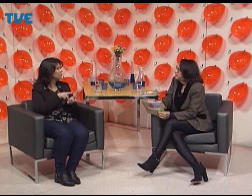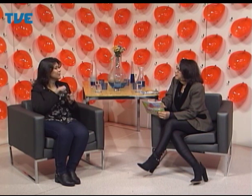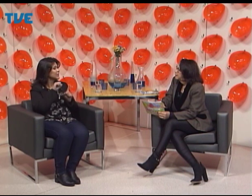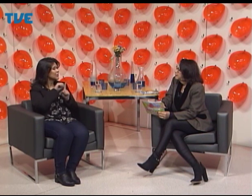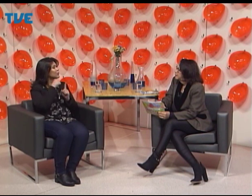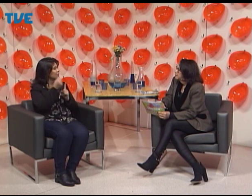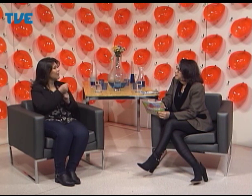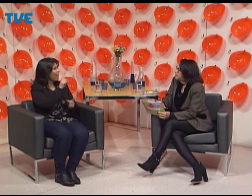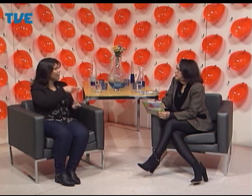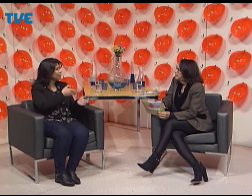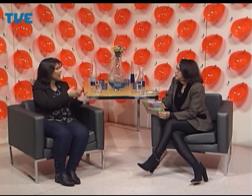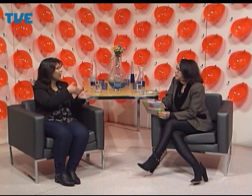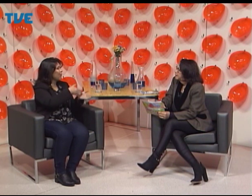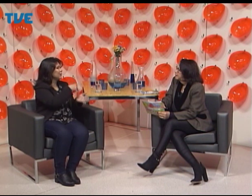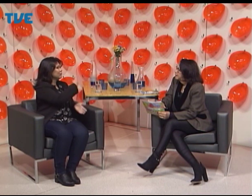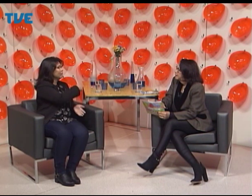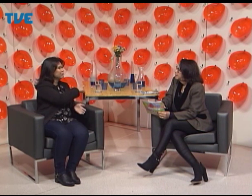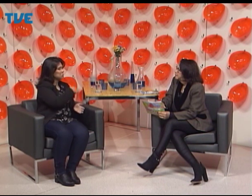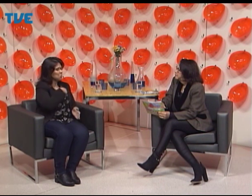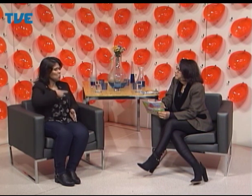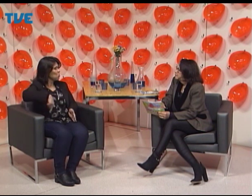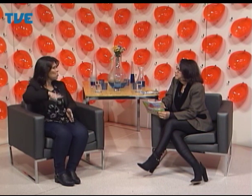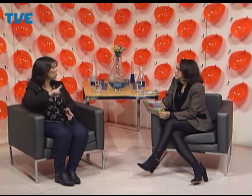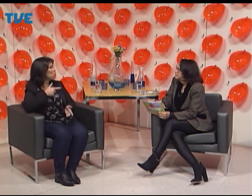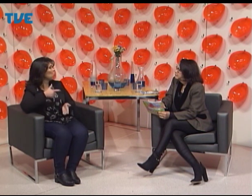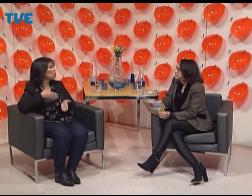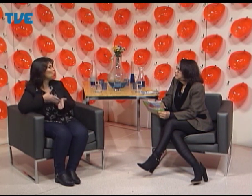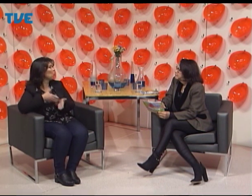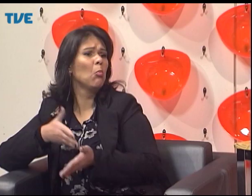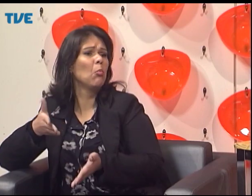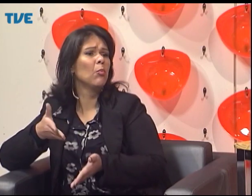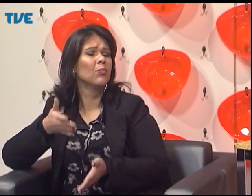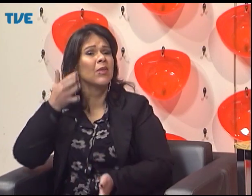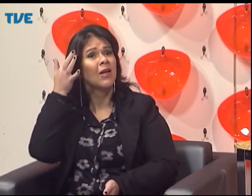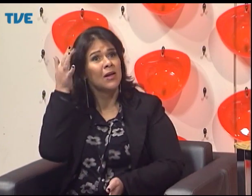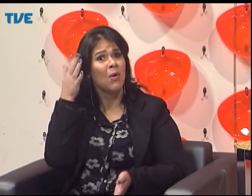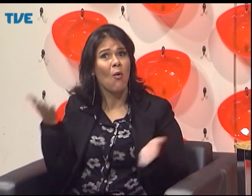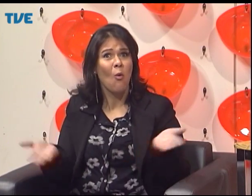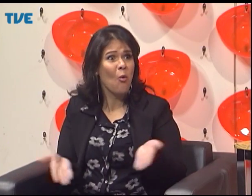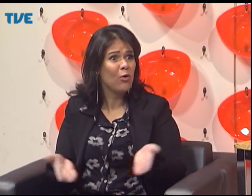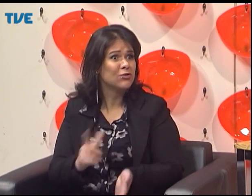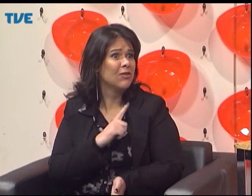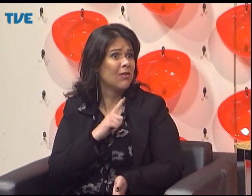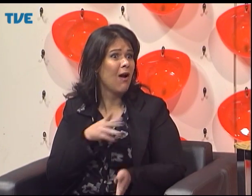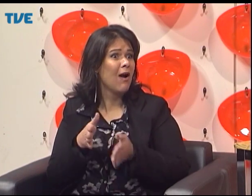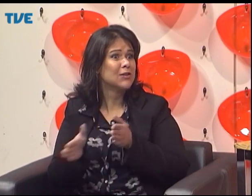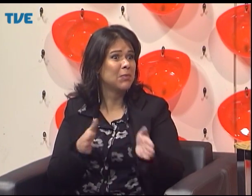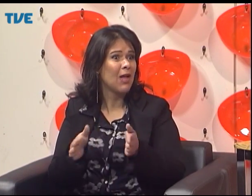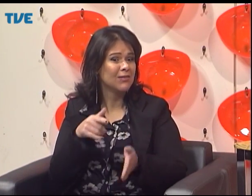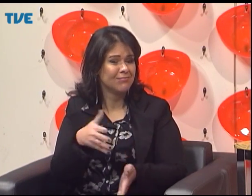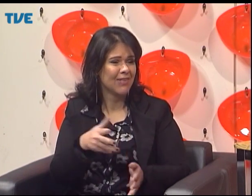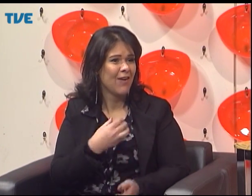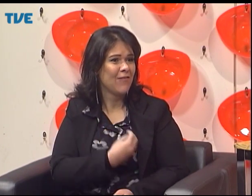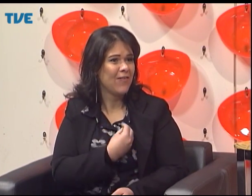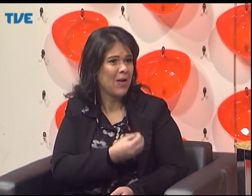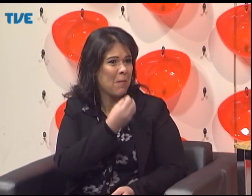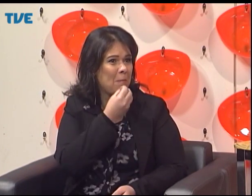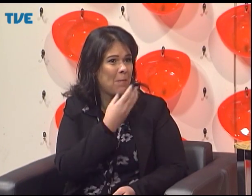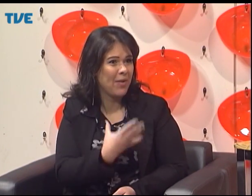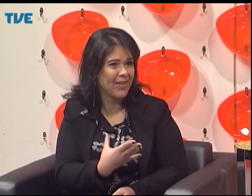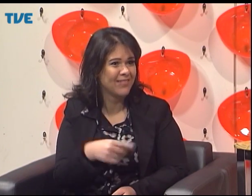Na verdade, a sociedade, o limite é da sociedade, né? Nós não nos sentimos limitados.